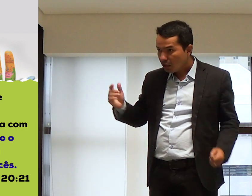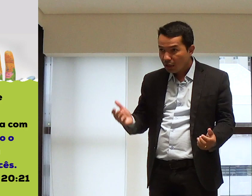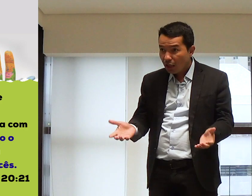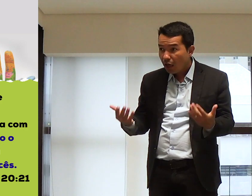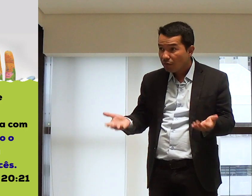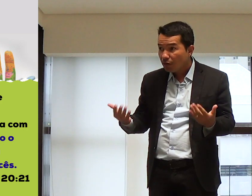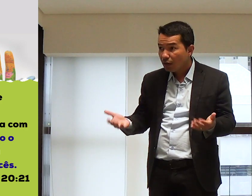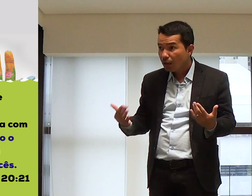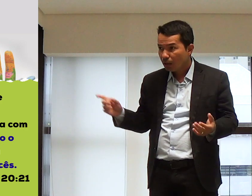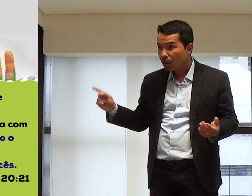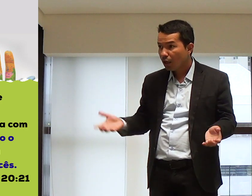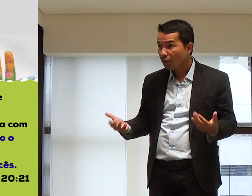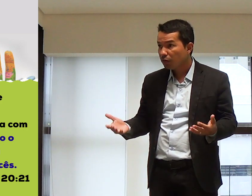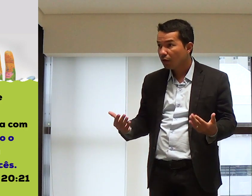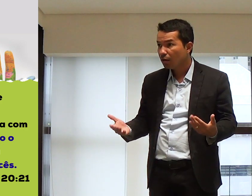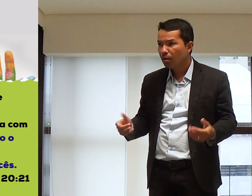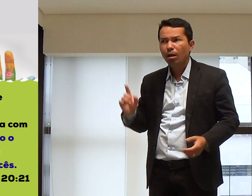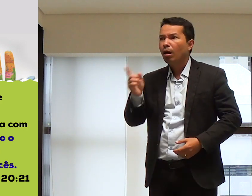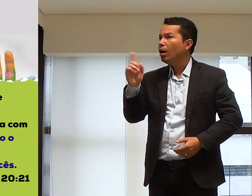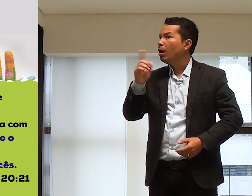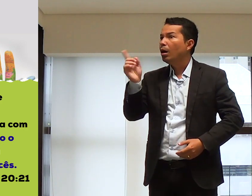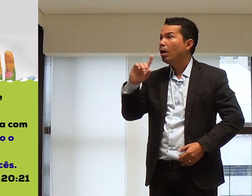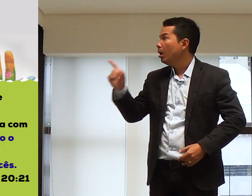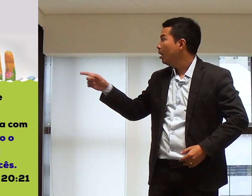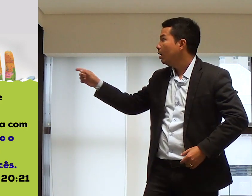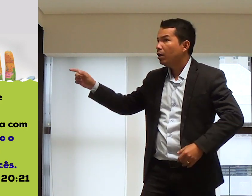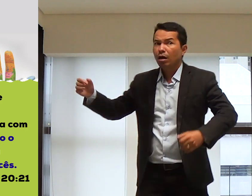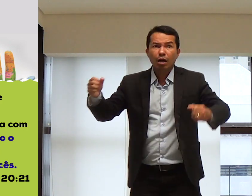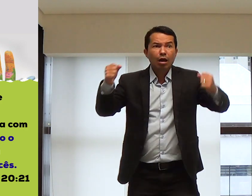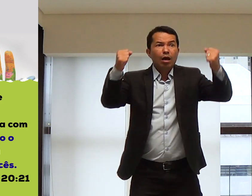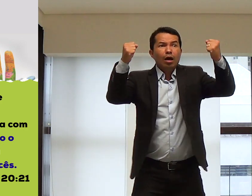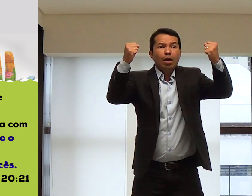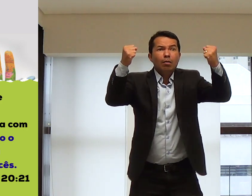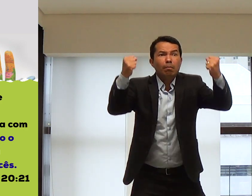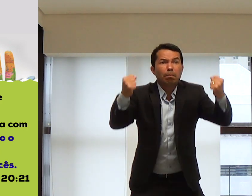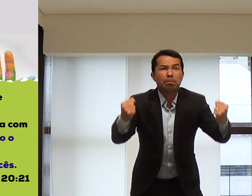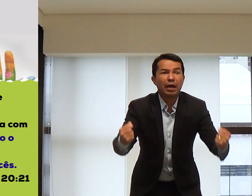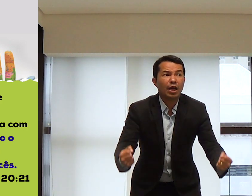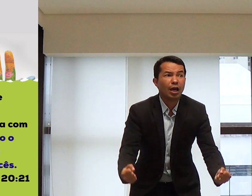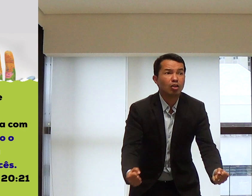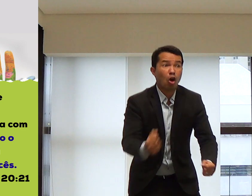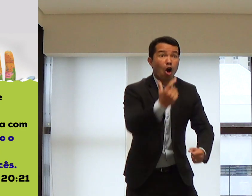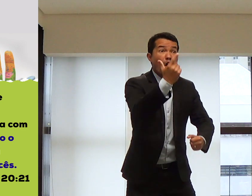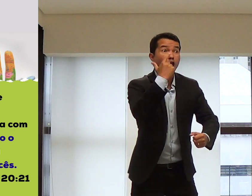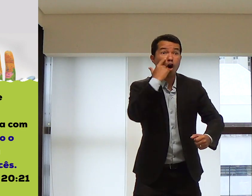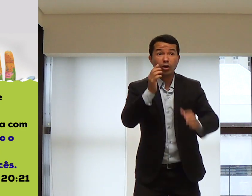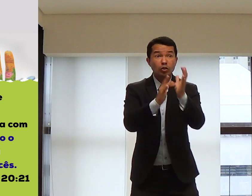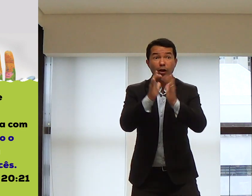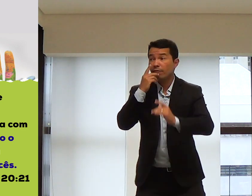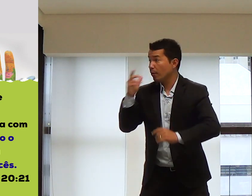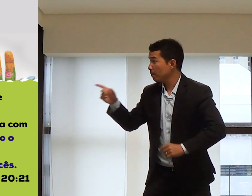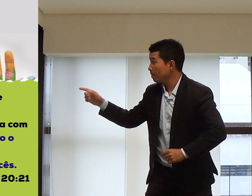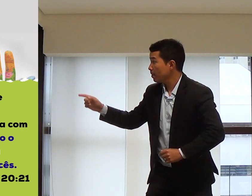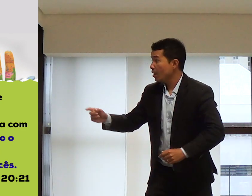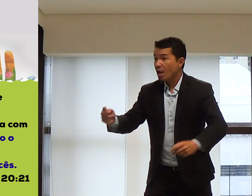Você acha que isso é leve? Bem leve. Não. Não é? É pesado. Porque, veja só.